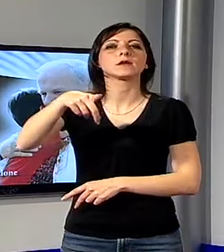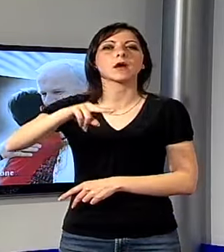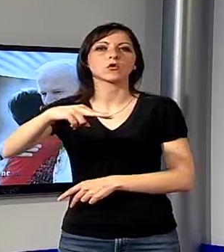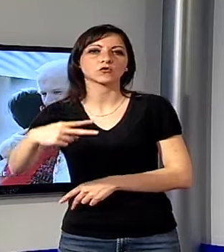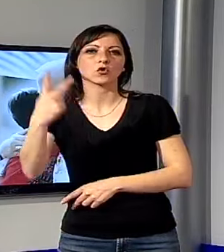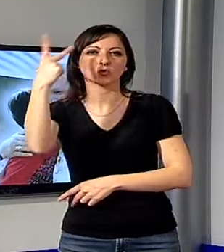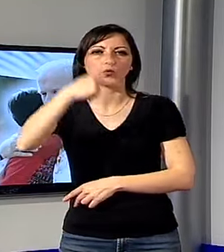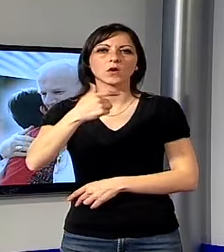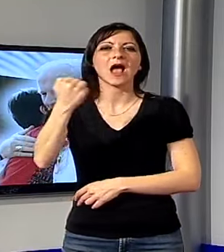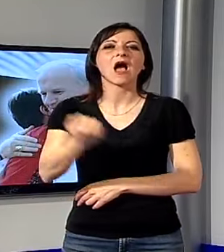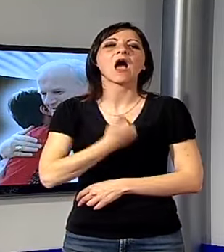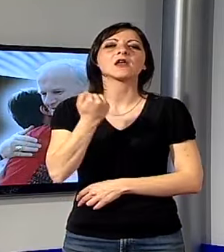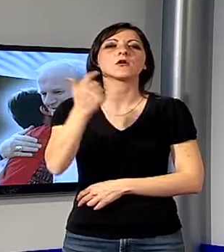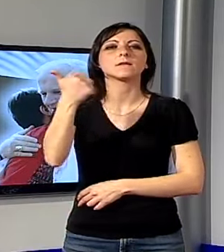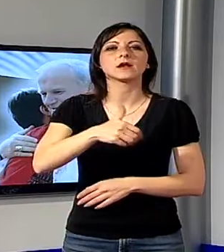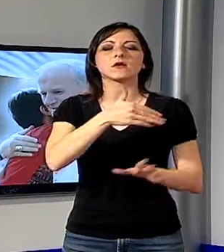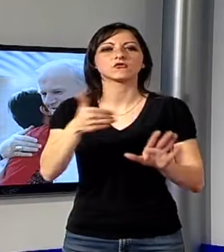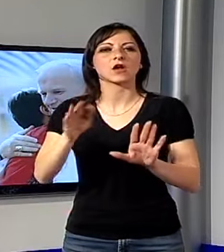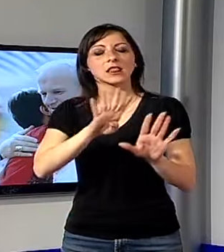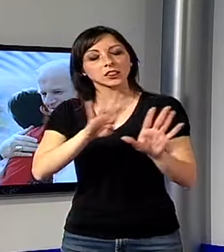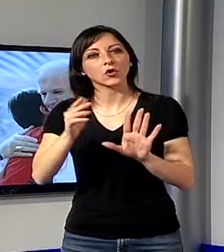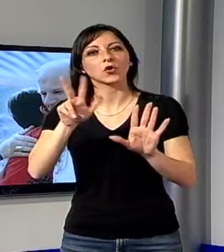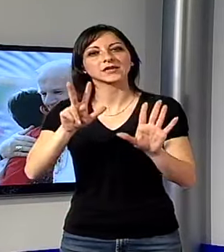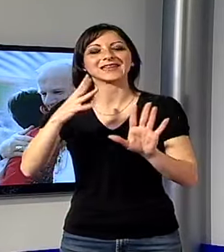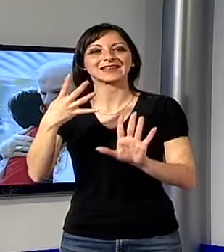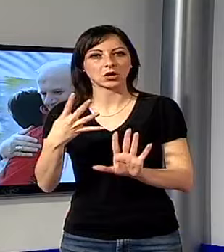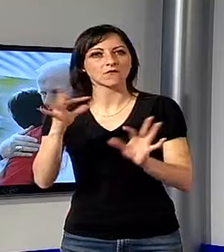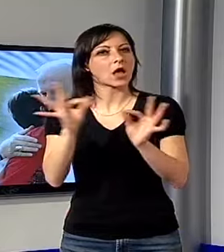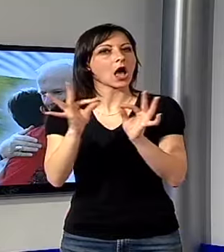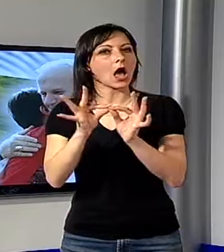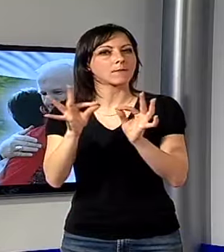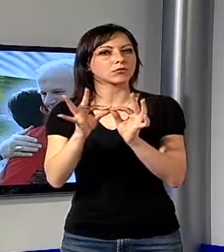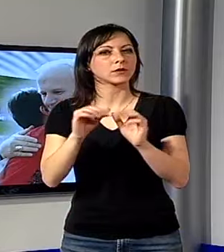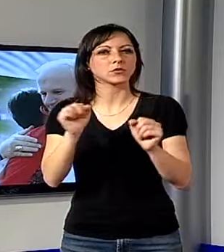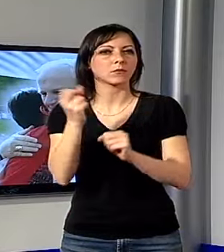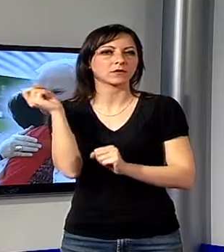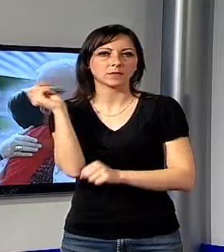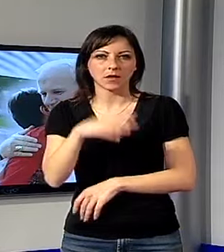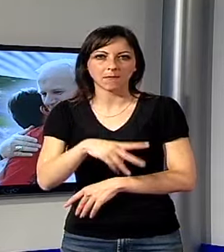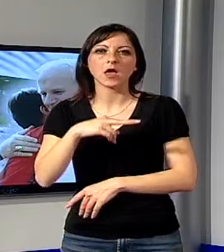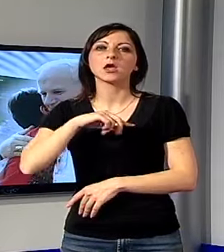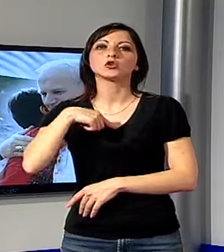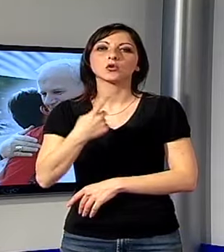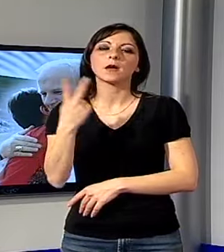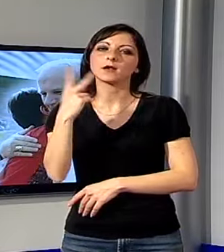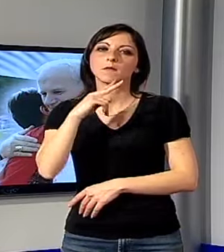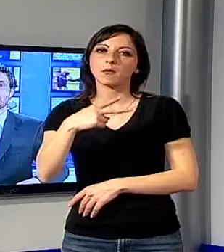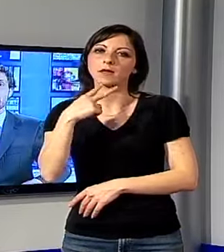1989. Appuntamento davvero da non perdere. Domani pomeriggio dalle ore 17.